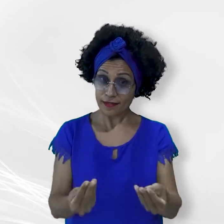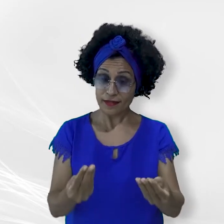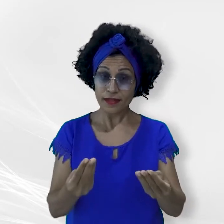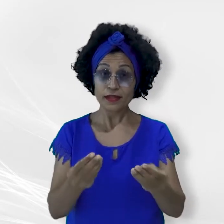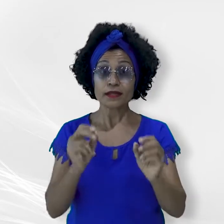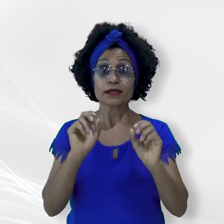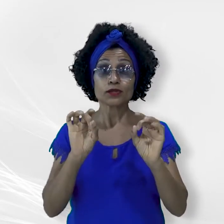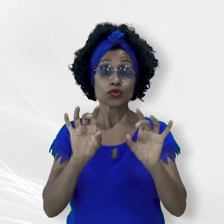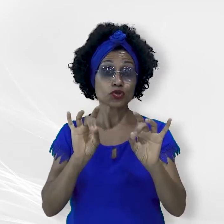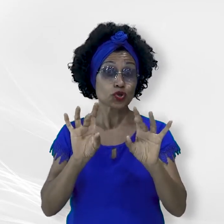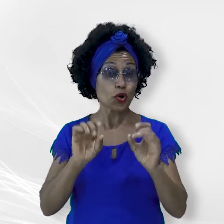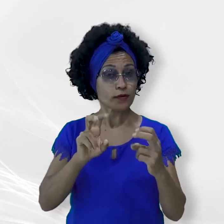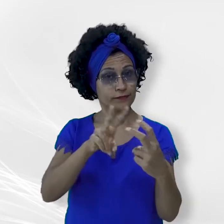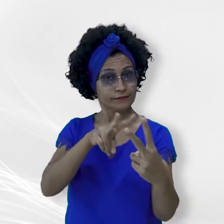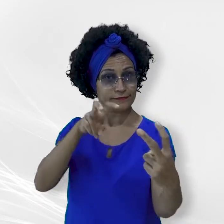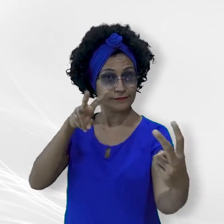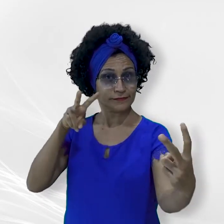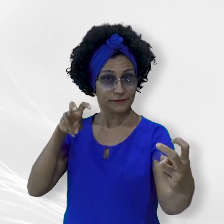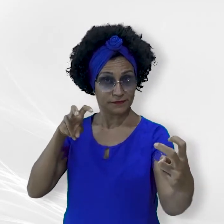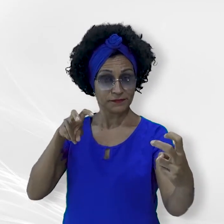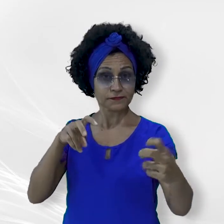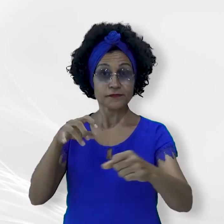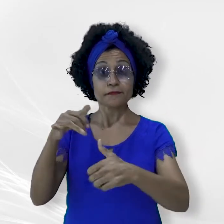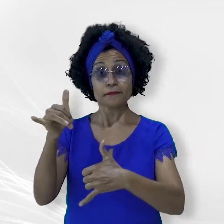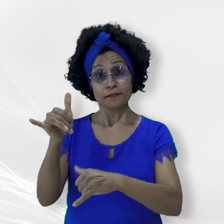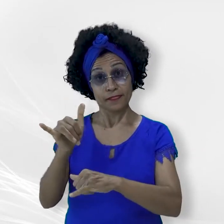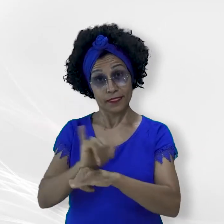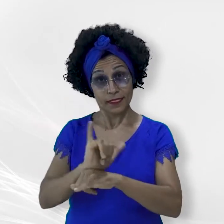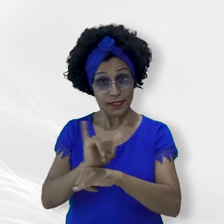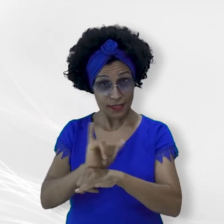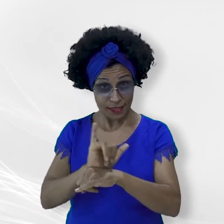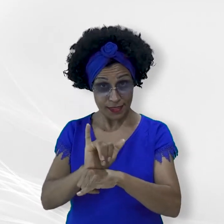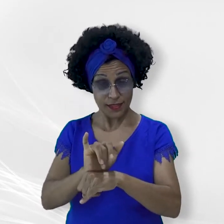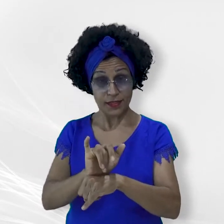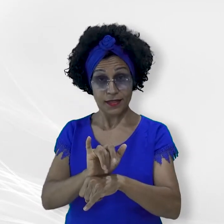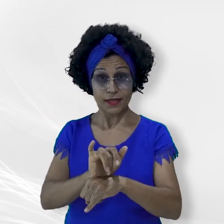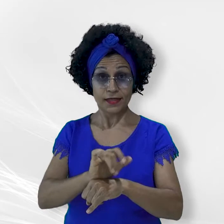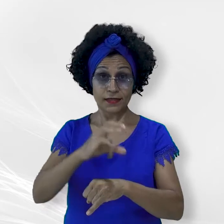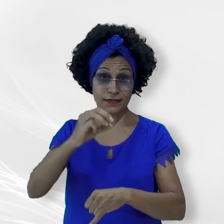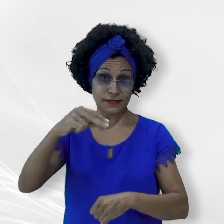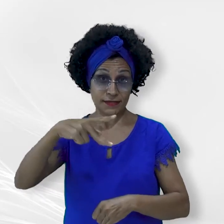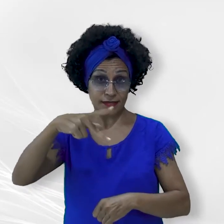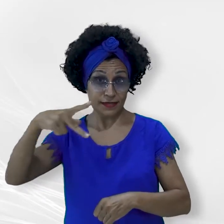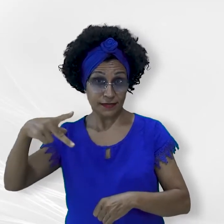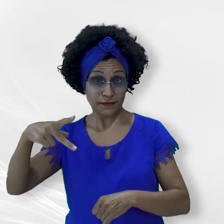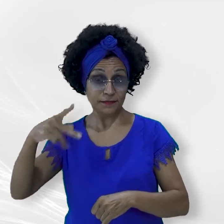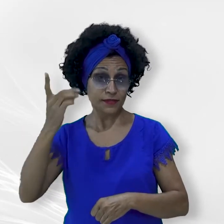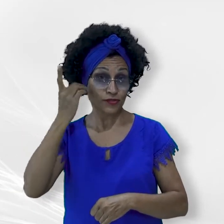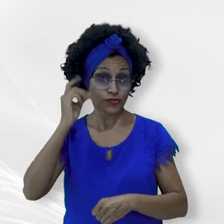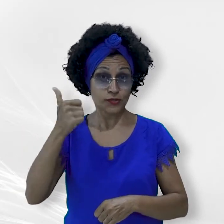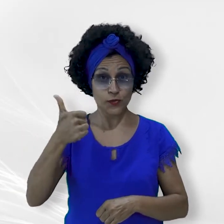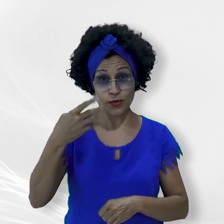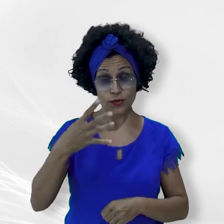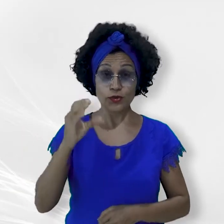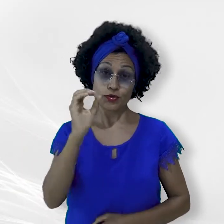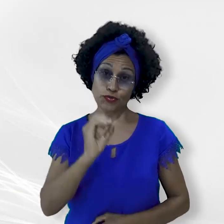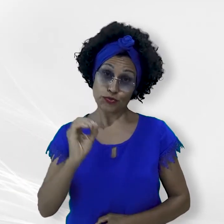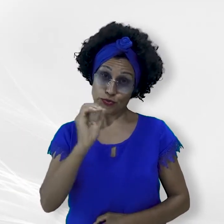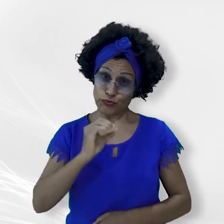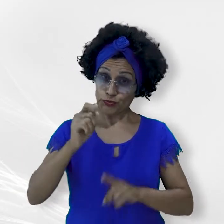integralmente virtual, transmitida pelo canal oficial do CNMP do YouTube, prevista para o dia 14 de outubro, a partir das